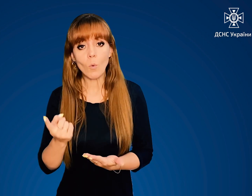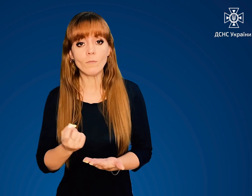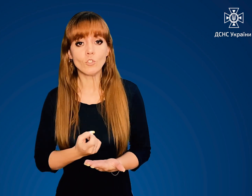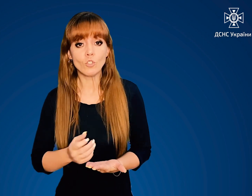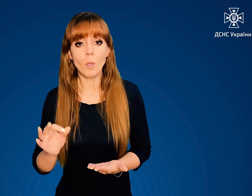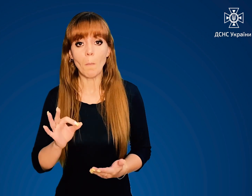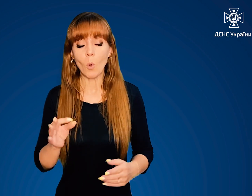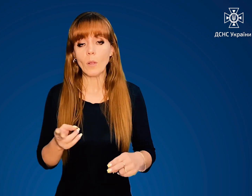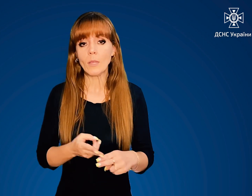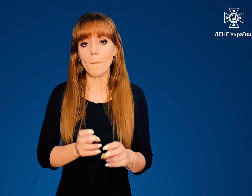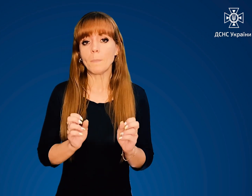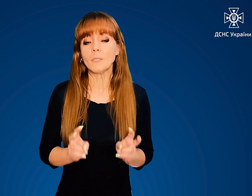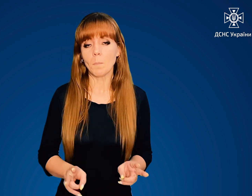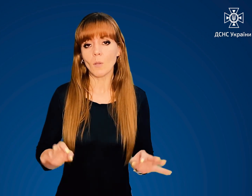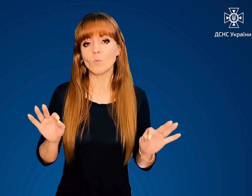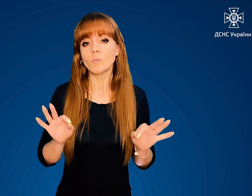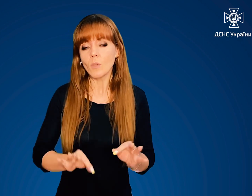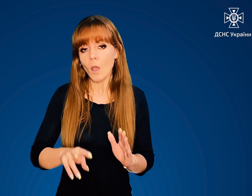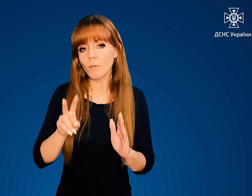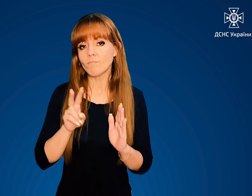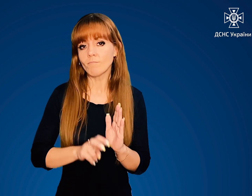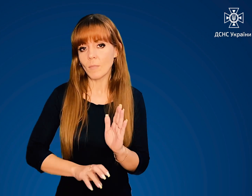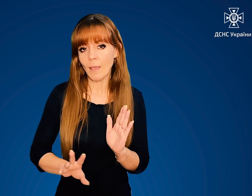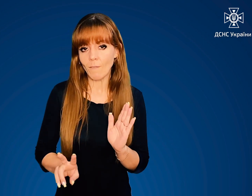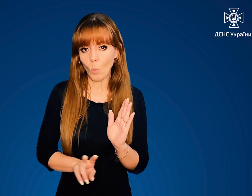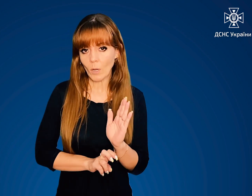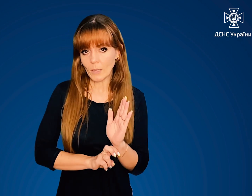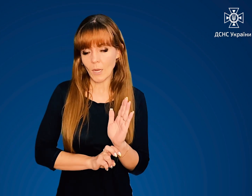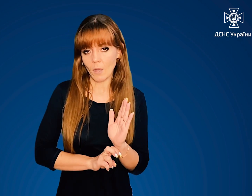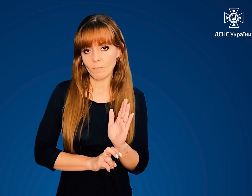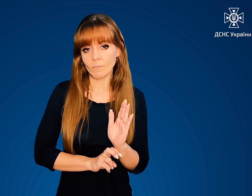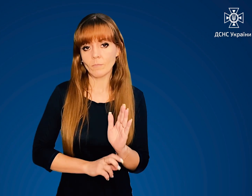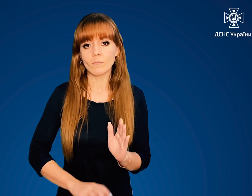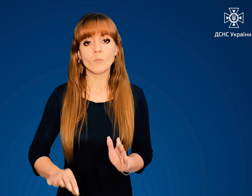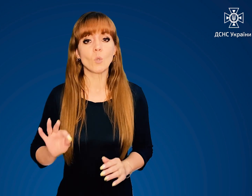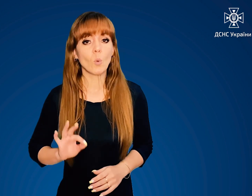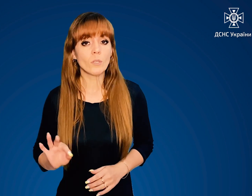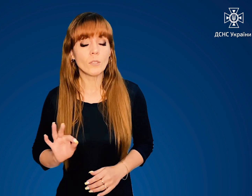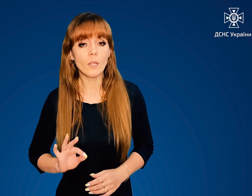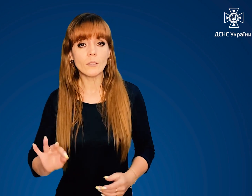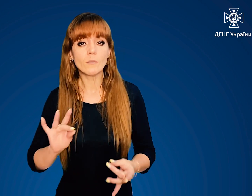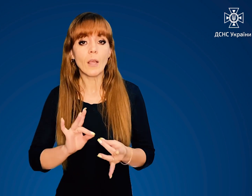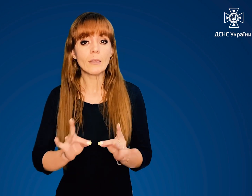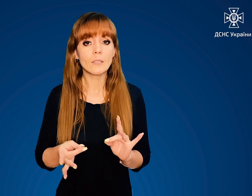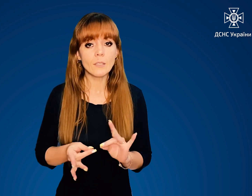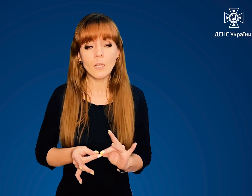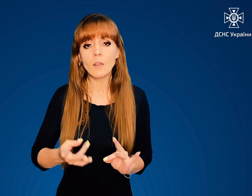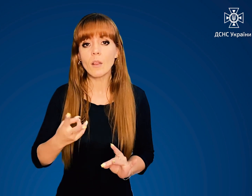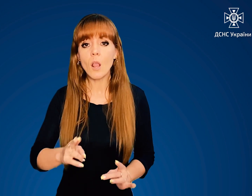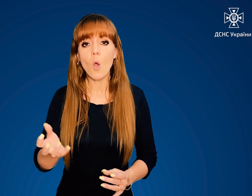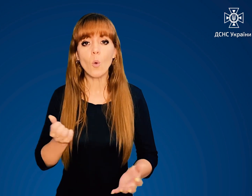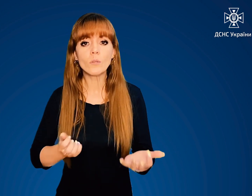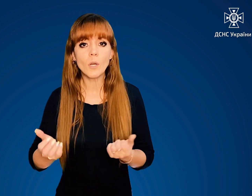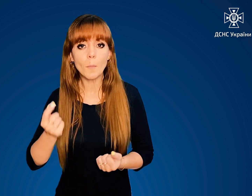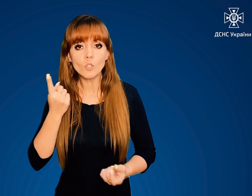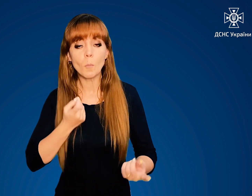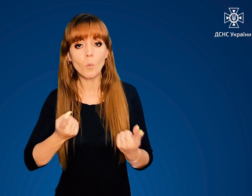сповіщення про небезпеку, прямуйте в укриття. Скористайтеся інтернетом для отримання